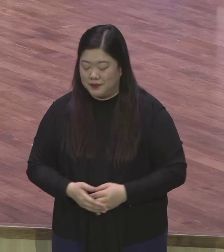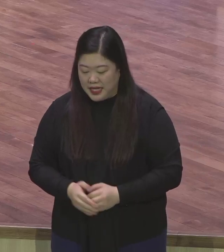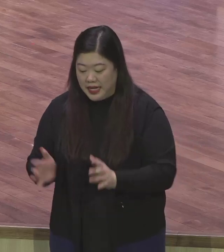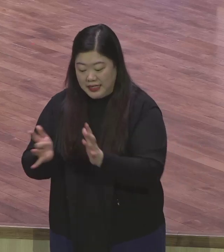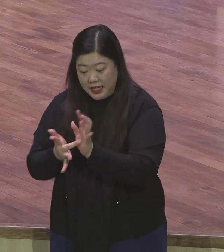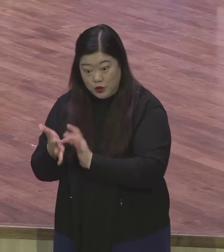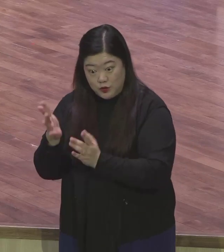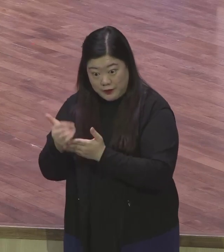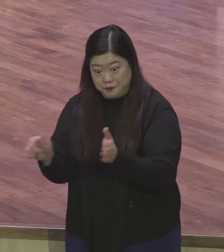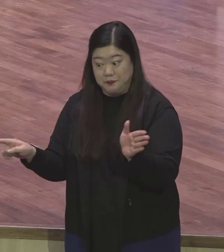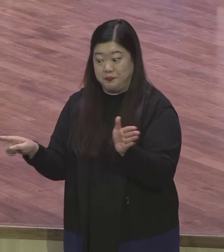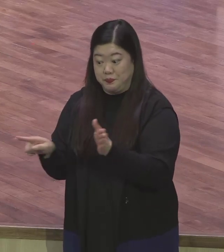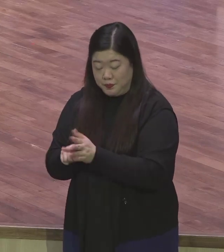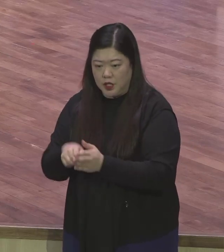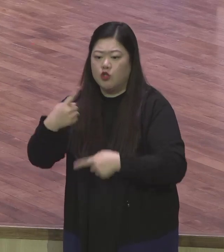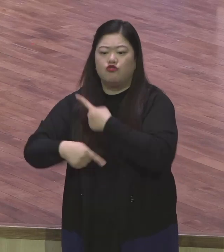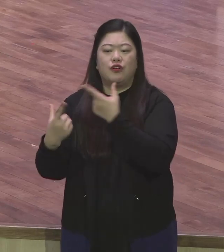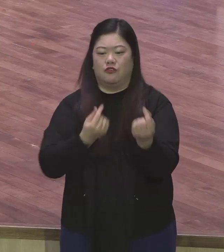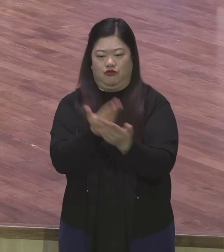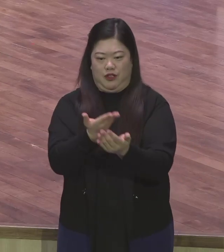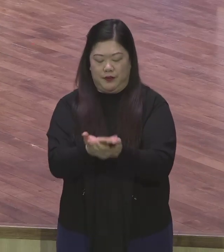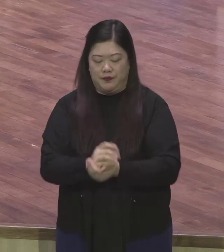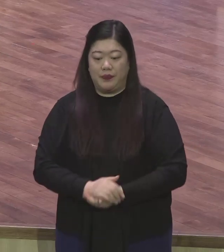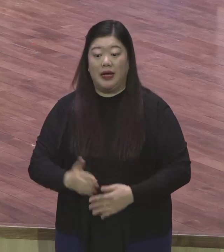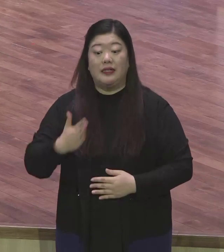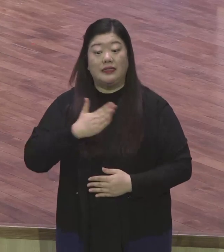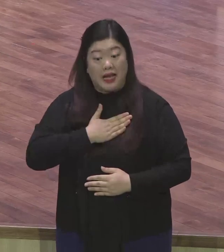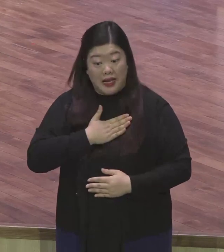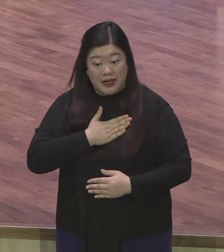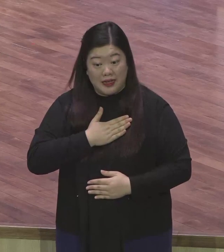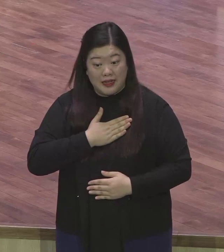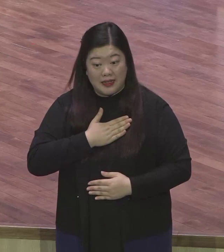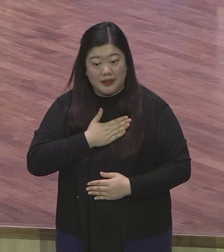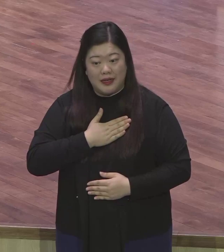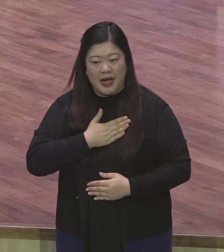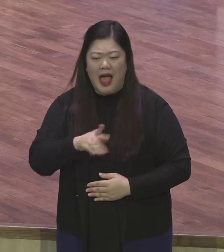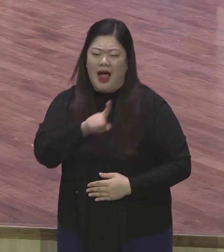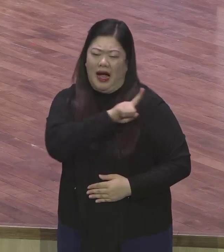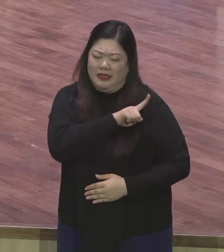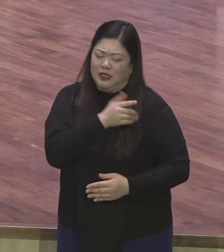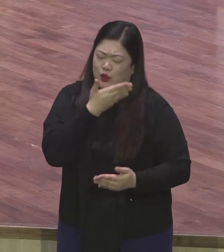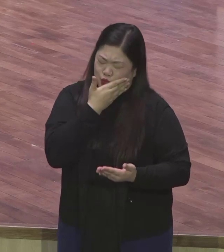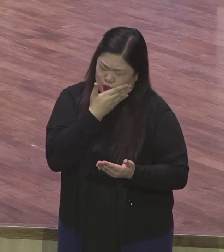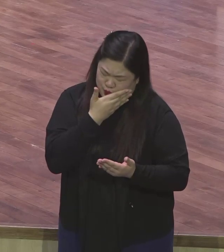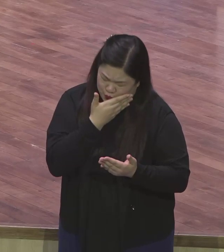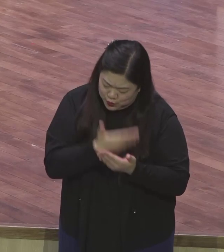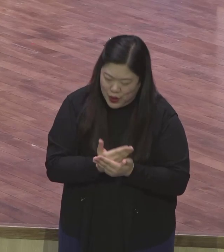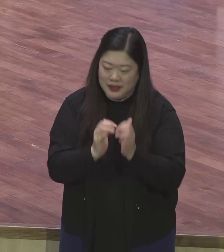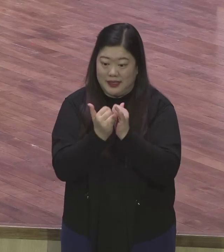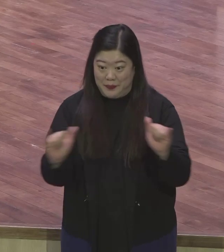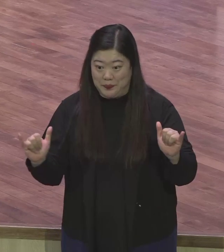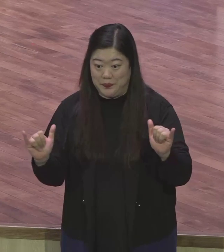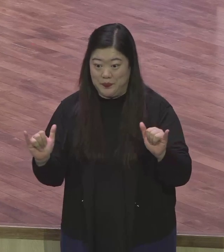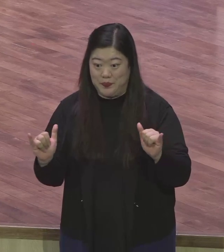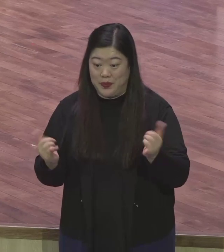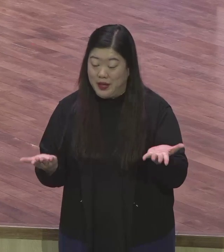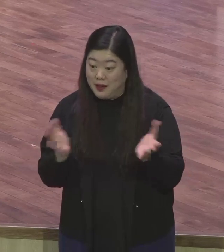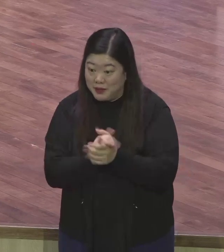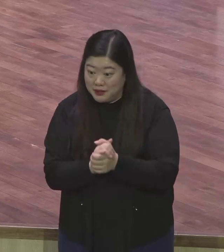나는 따라서 나는 가장 존귀한 존재다 이걸 이런